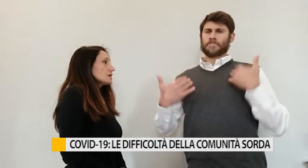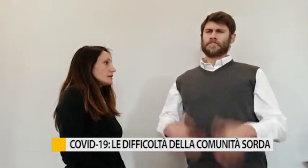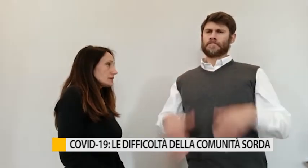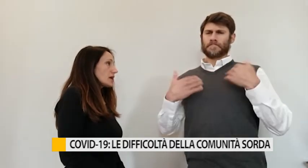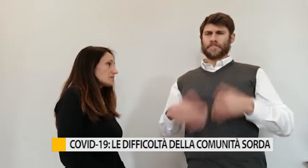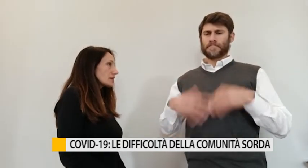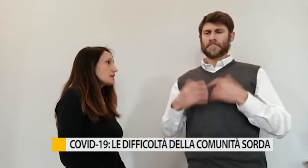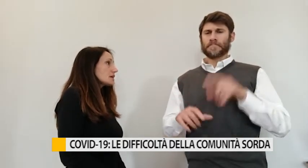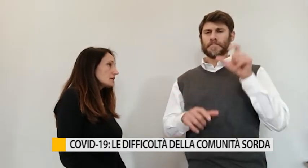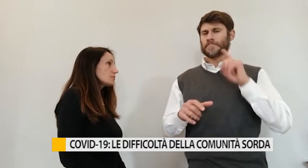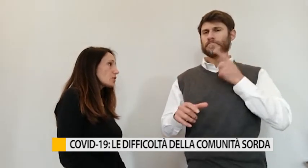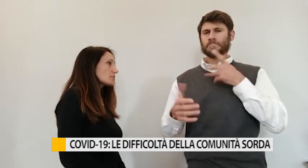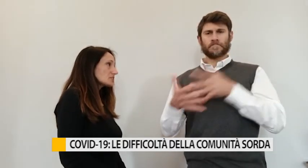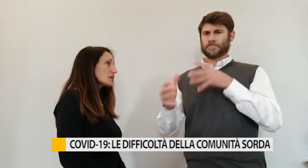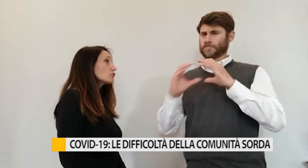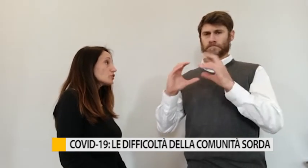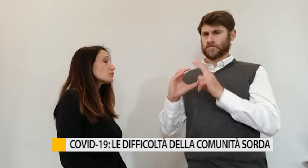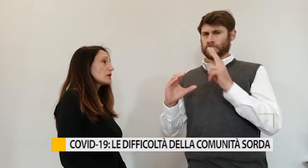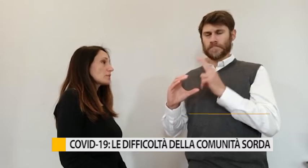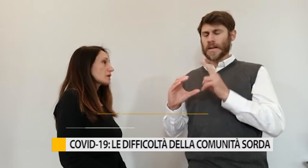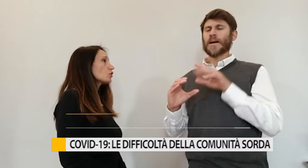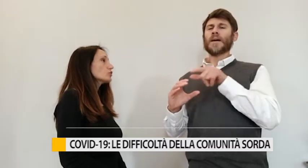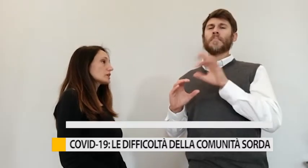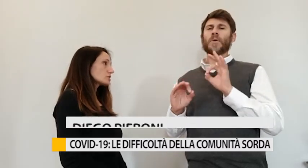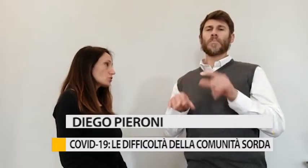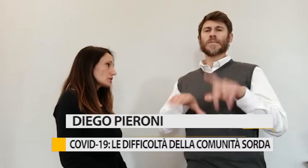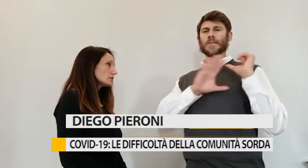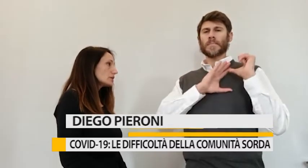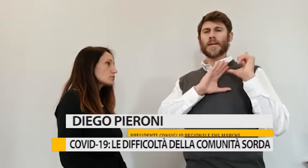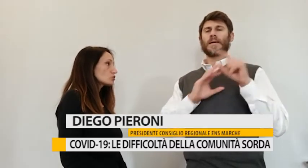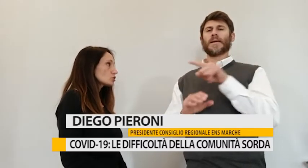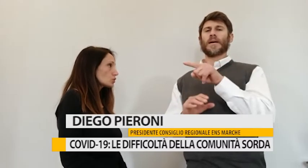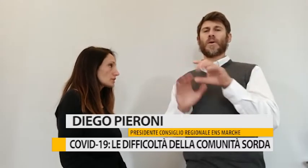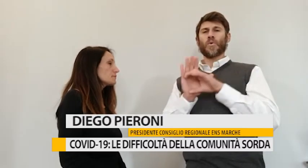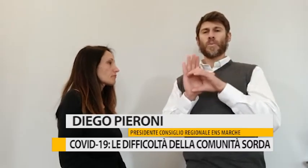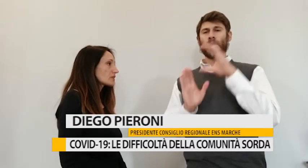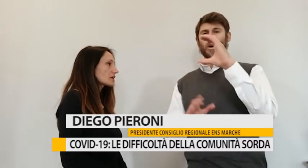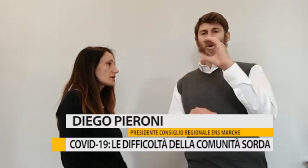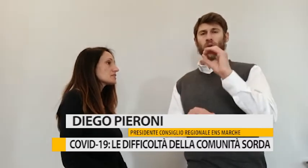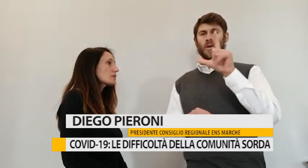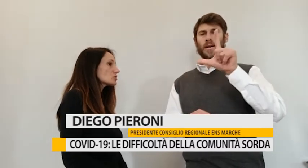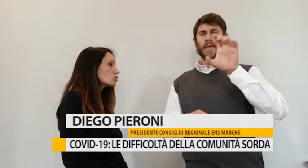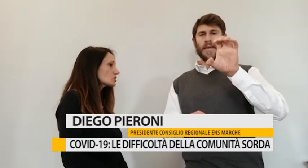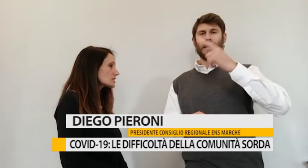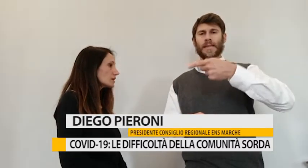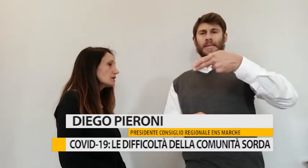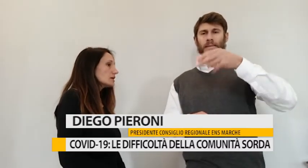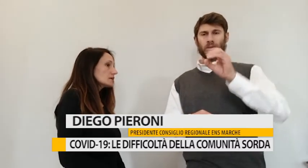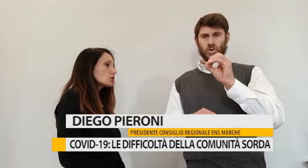La mascherina può rappresentare un vero problema per la comunicazione delle persone sorde. La settimana scorsa, nel